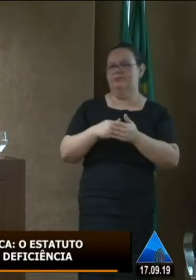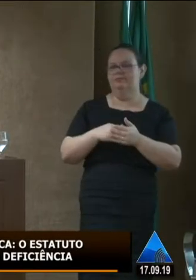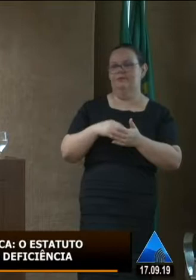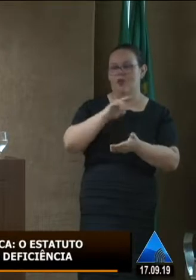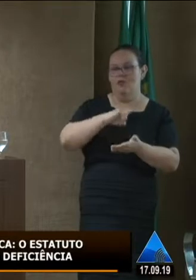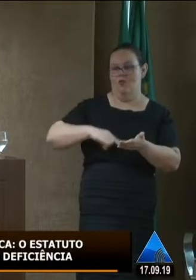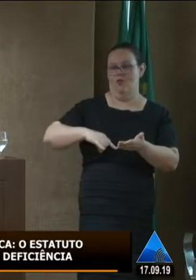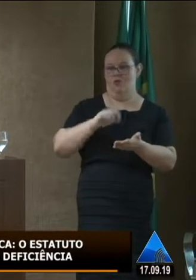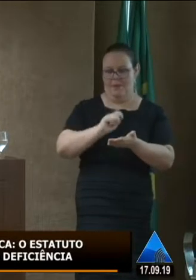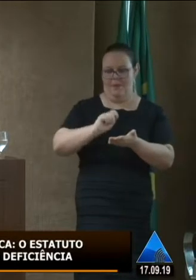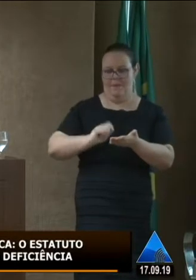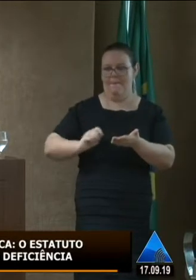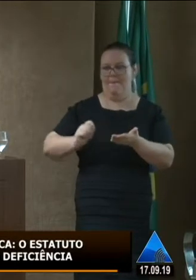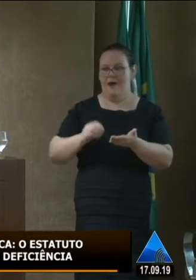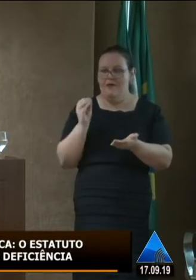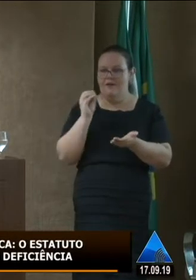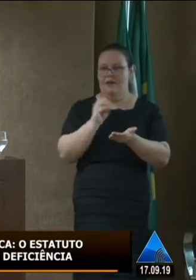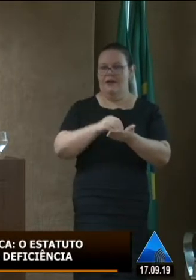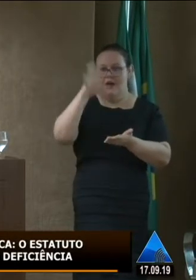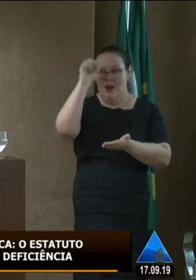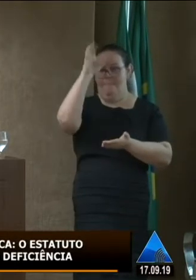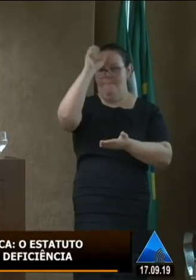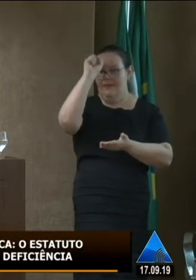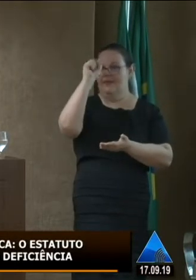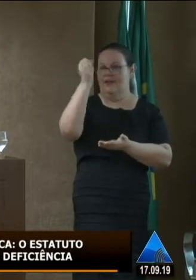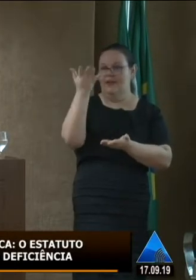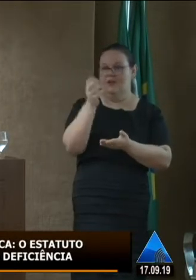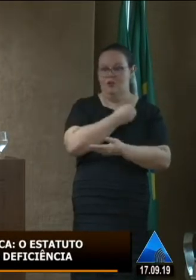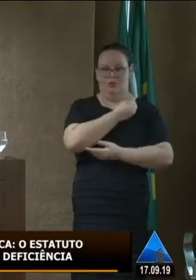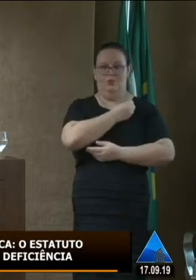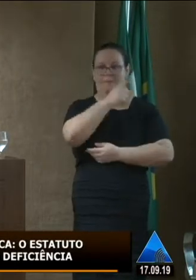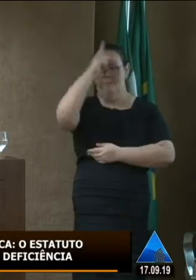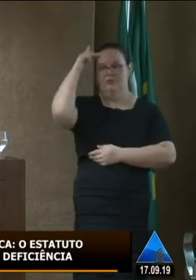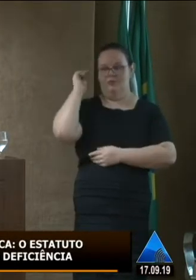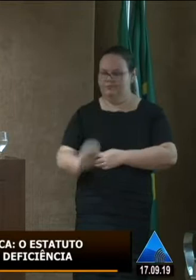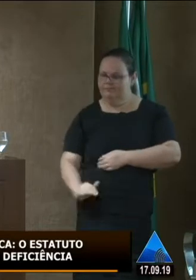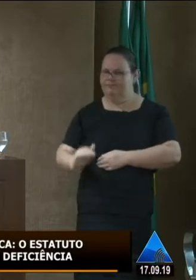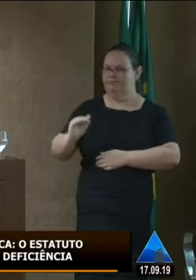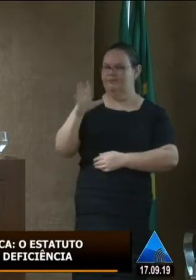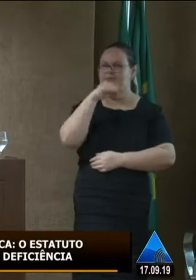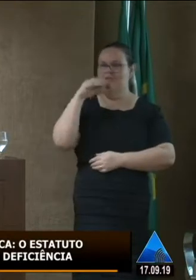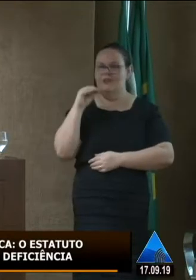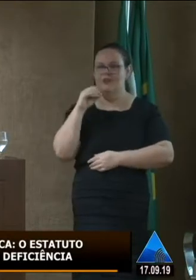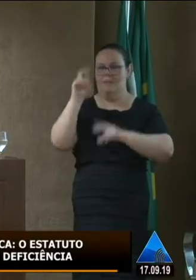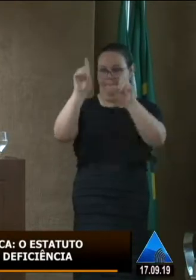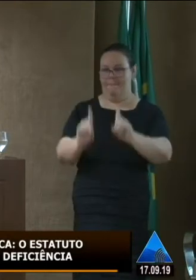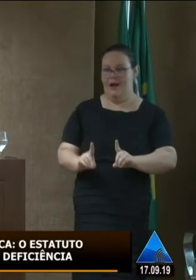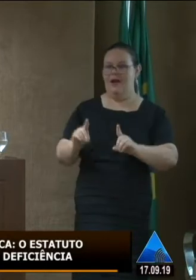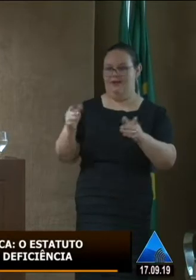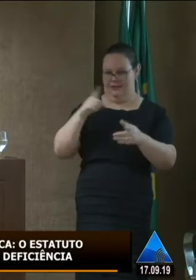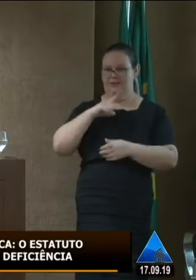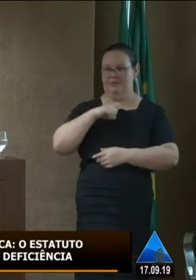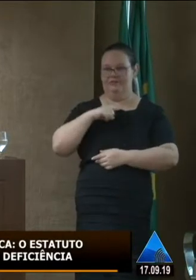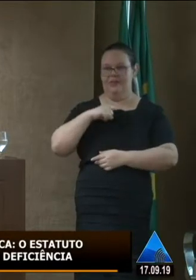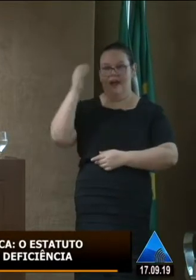tratarem sobre a aprendizagem e como fazer aprender o maior número de pessoas e entre elas crianças e adolescentes que possuem deficiência. Então,